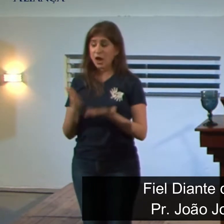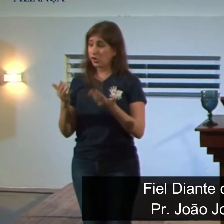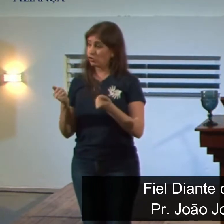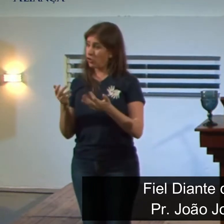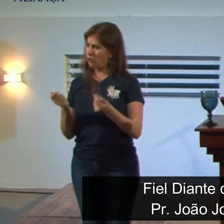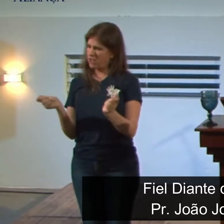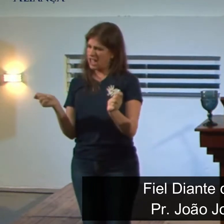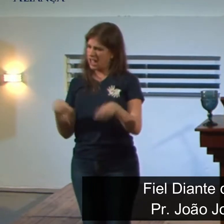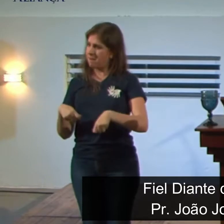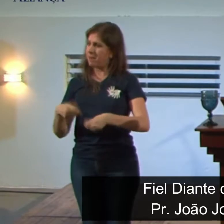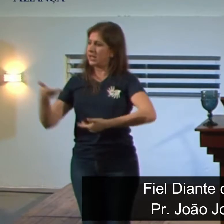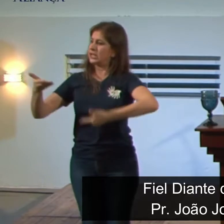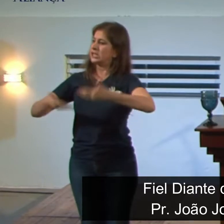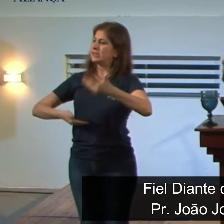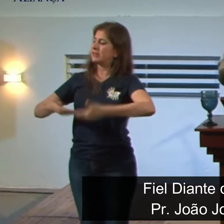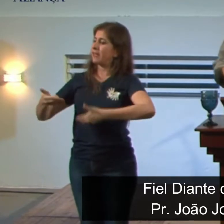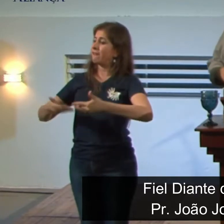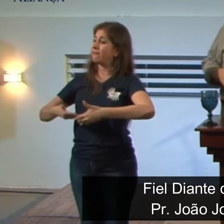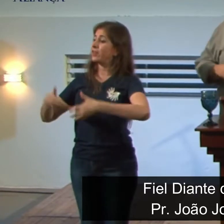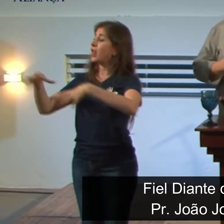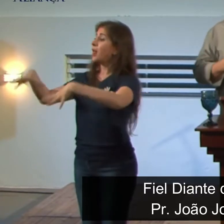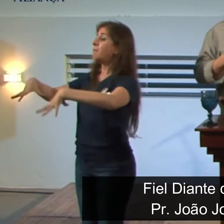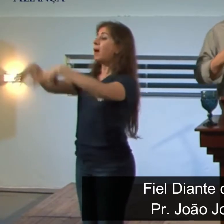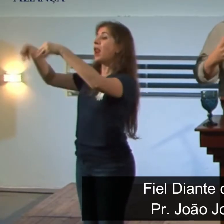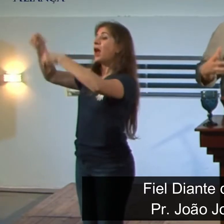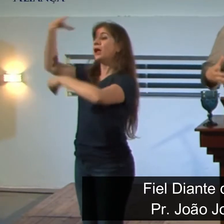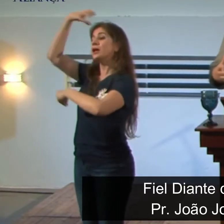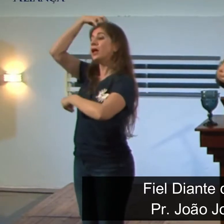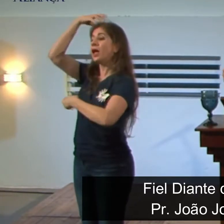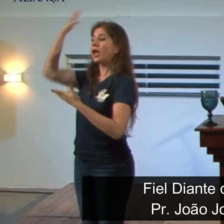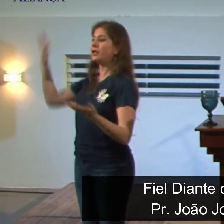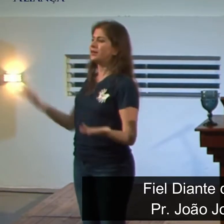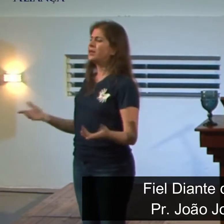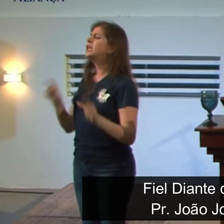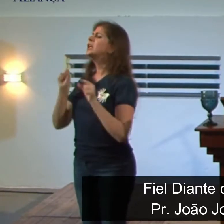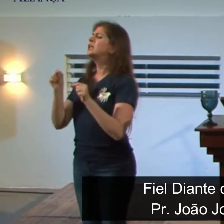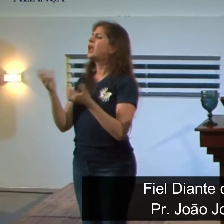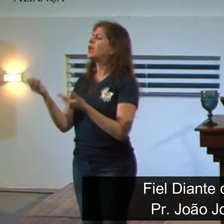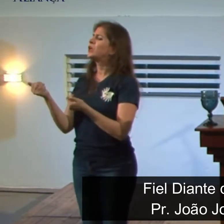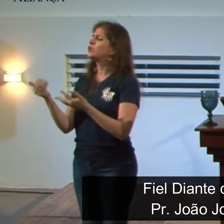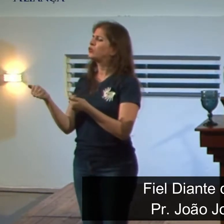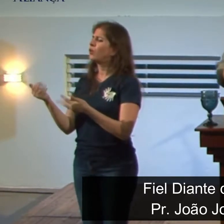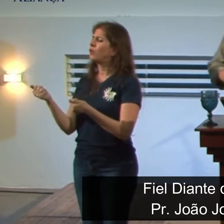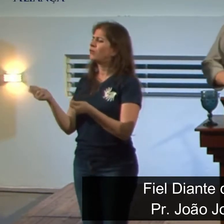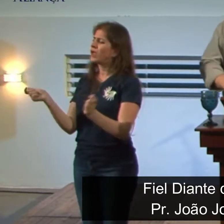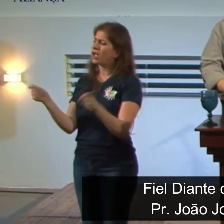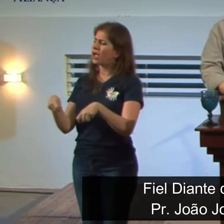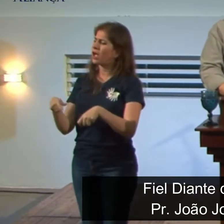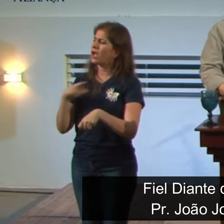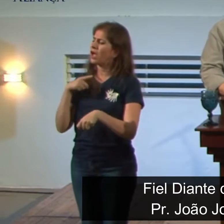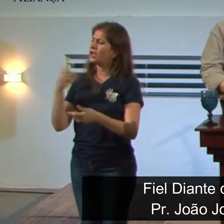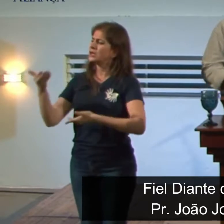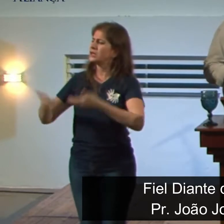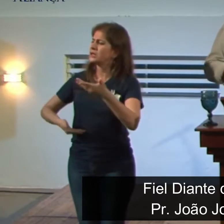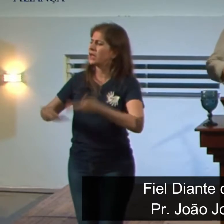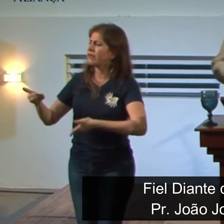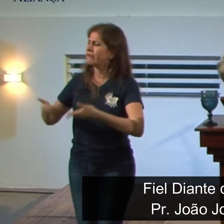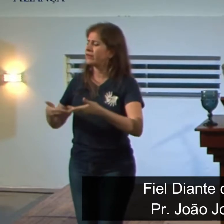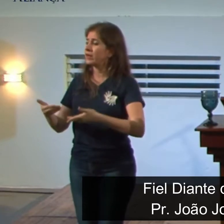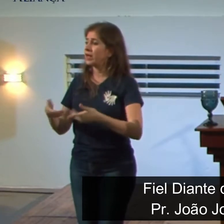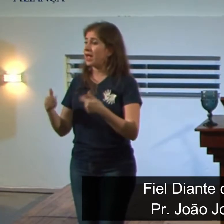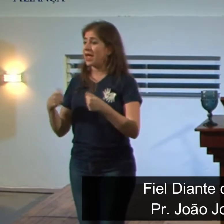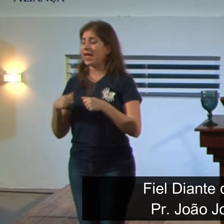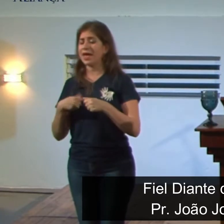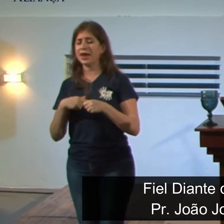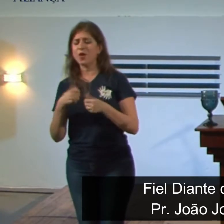jovens capacitados para servir no palácio do rei. que são jovens capacitados para servir no palácio do rei? É o popular de fino